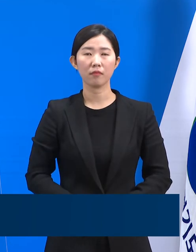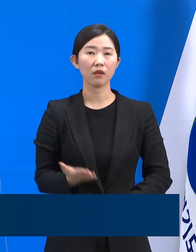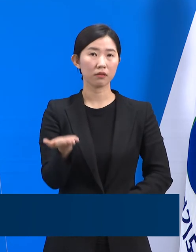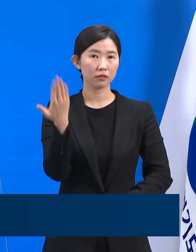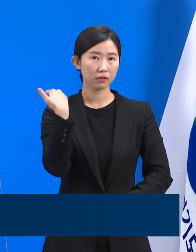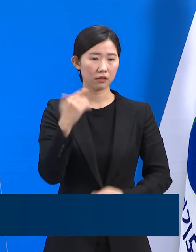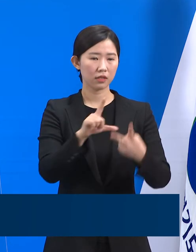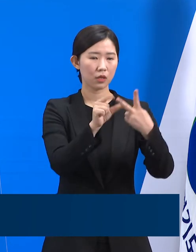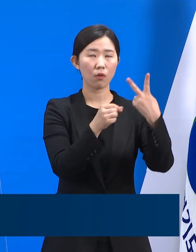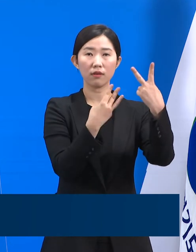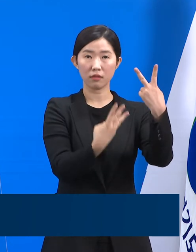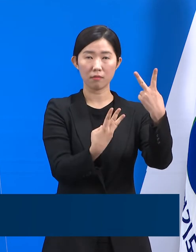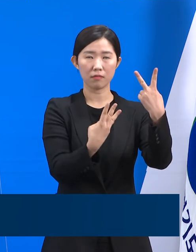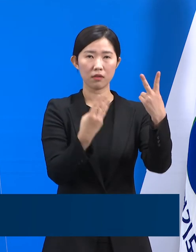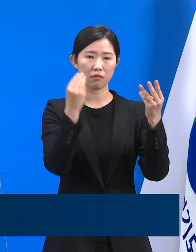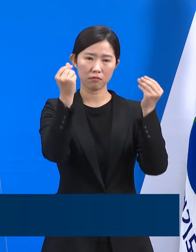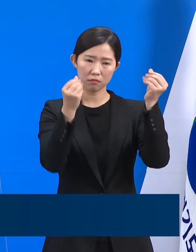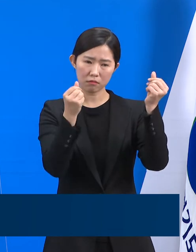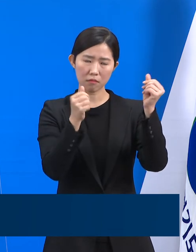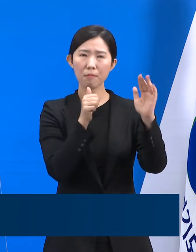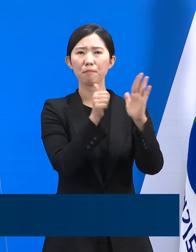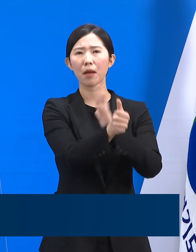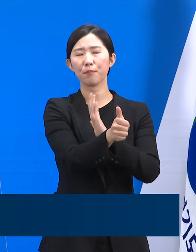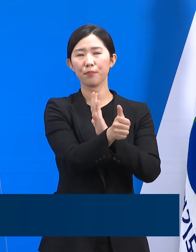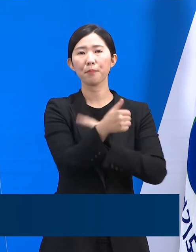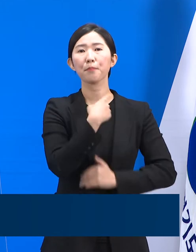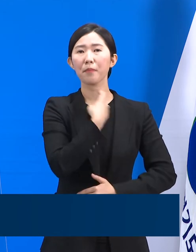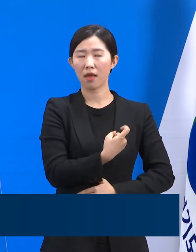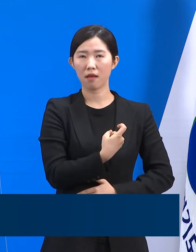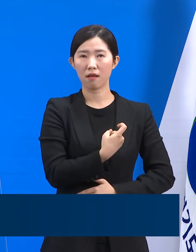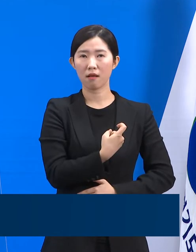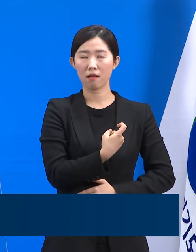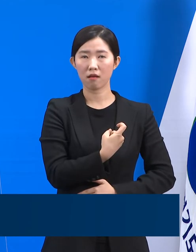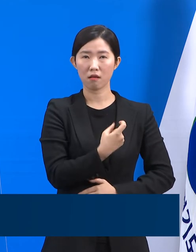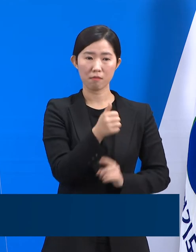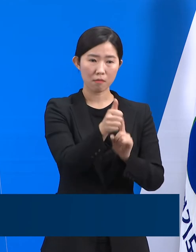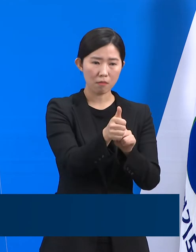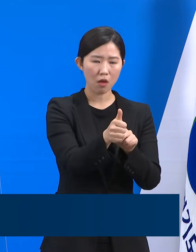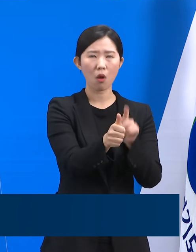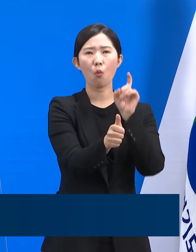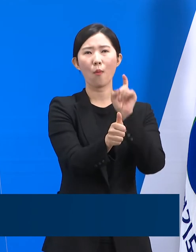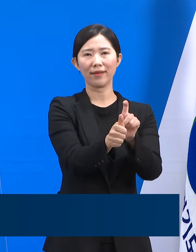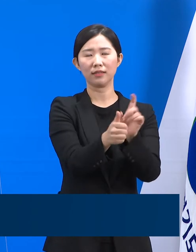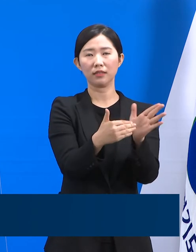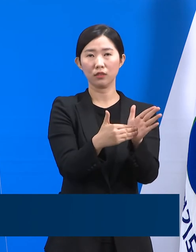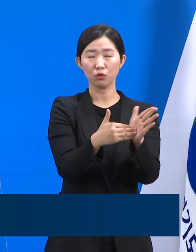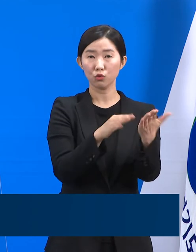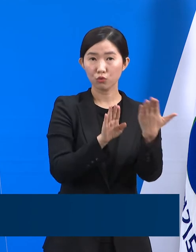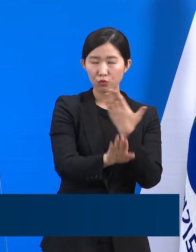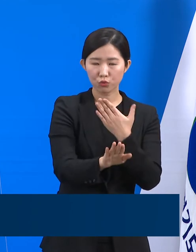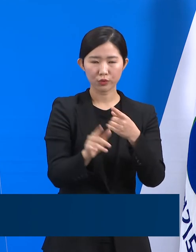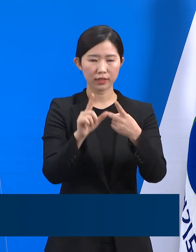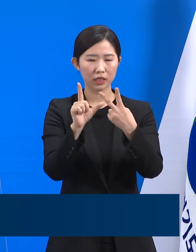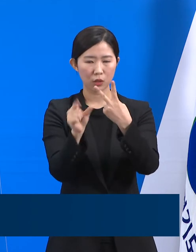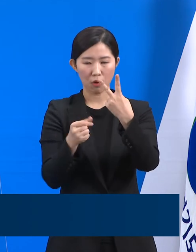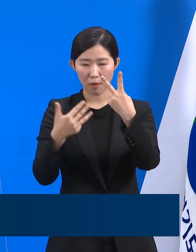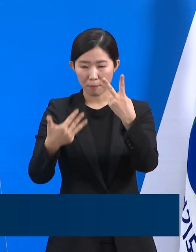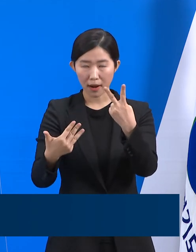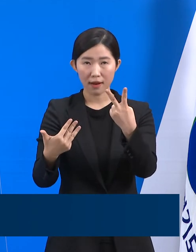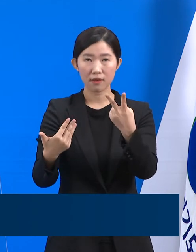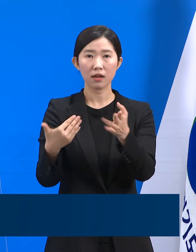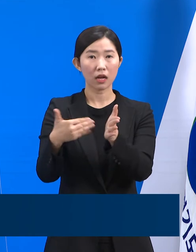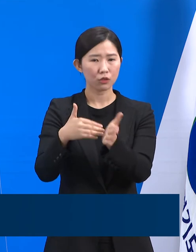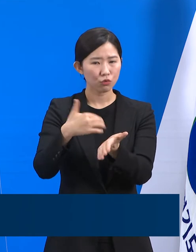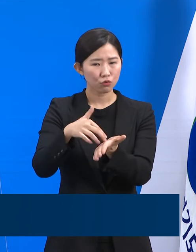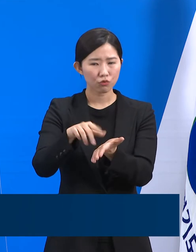3일 무도장 방문자 1명이 최초 확진 판정을 받은 이후 8일까지 11명이 추가 확진